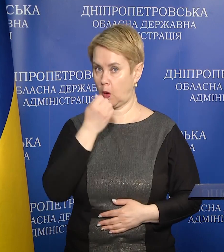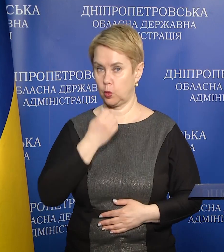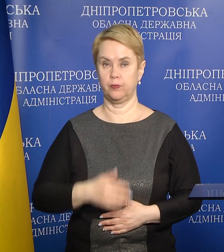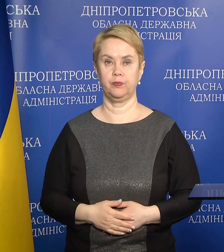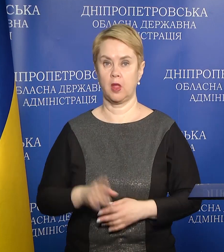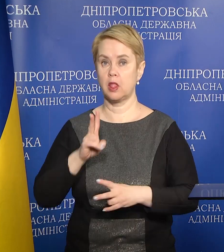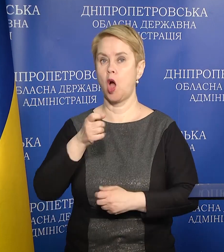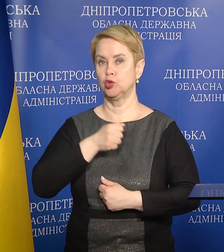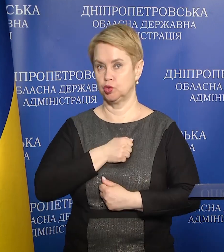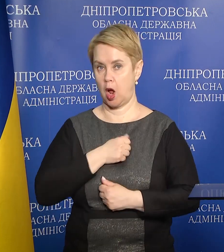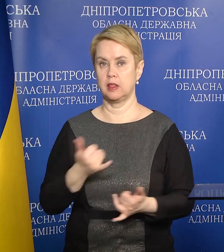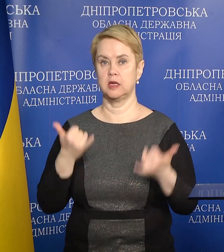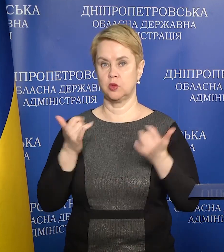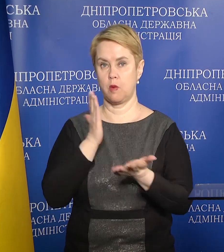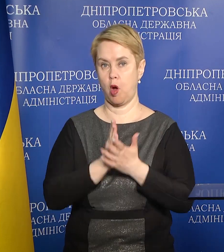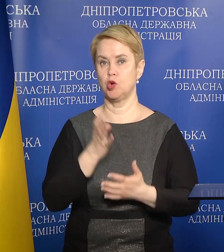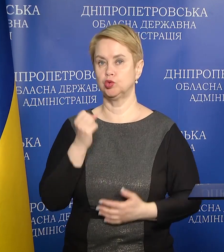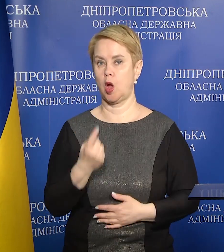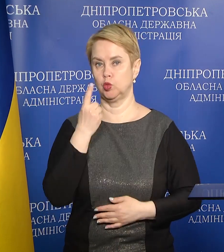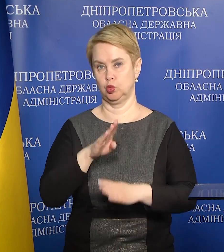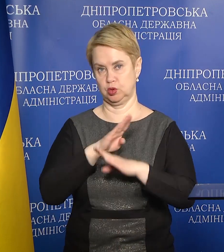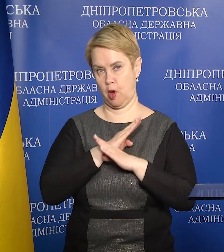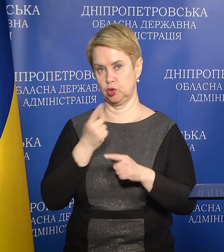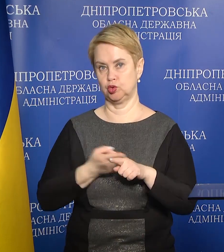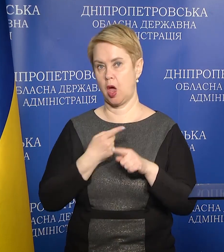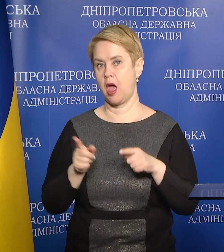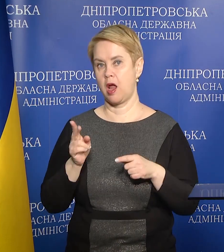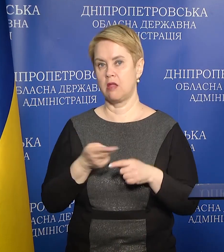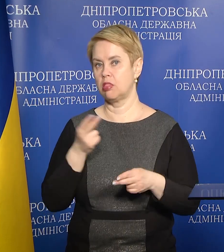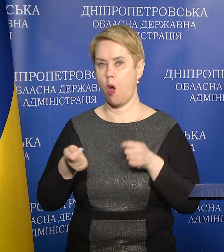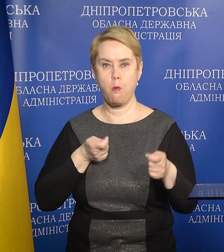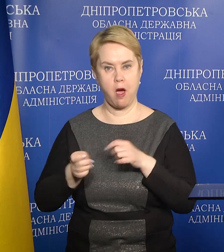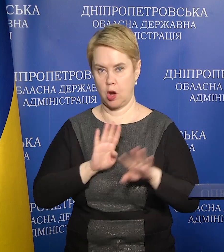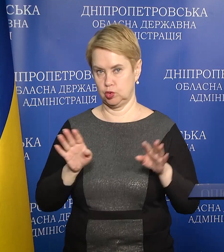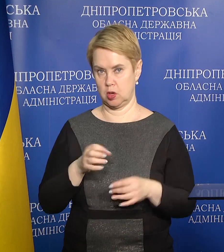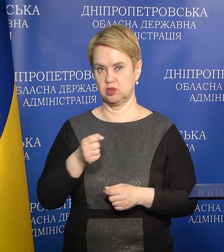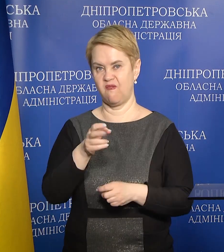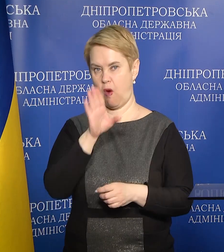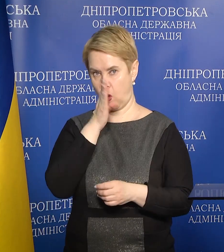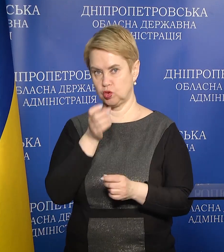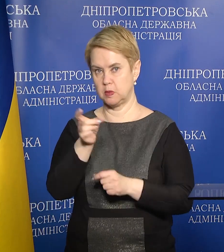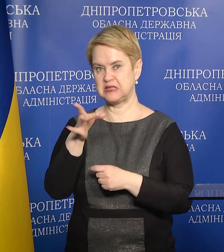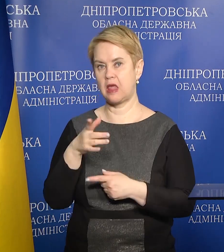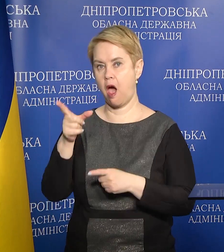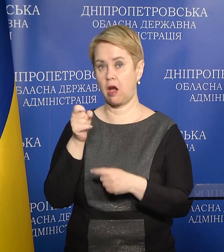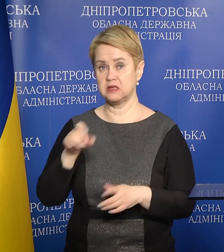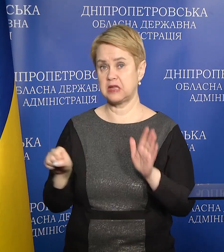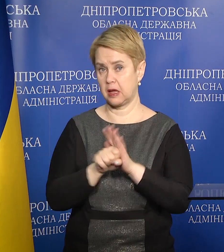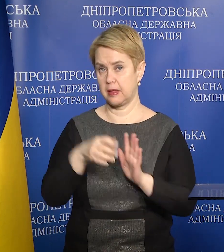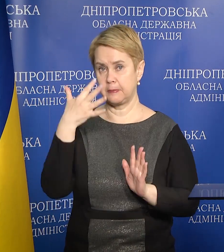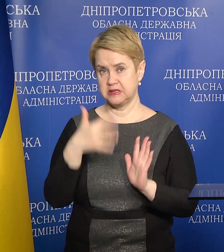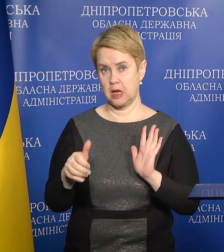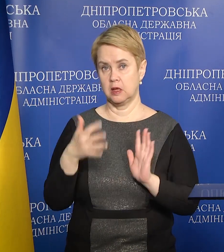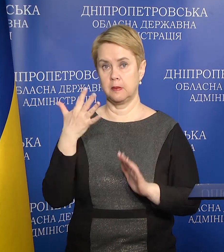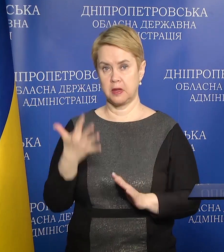На жаль, ми на сьогодні маємо ще одну смерть через необережне поводження з ворожими снарядами. Загинув 59